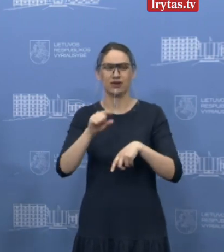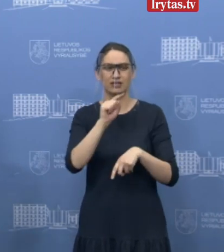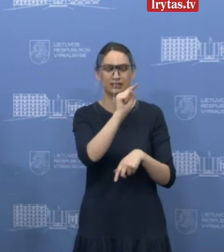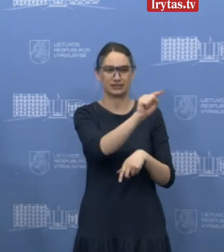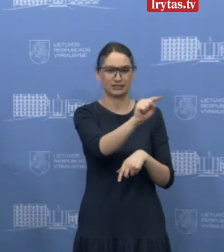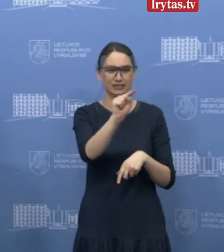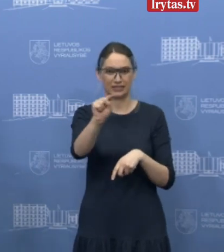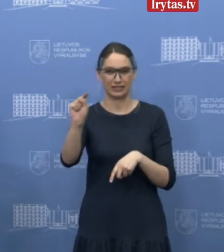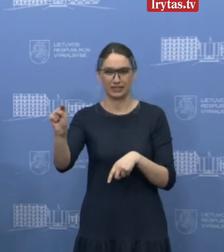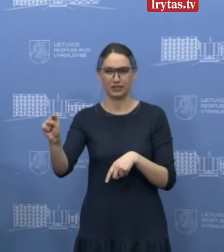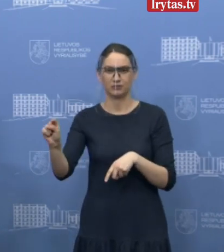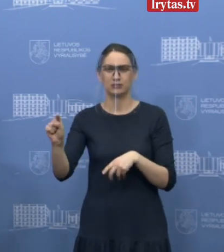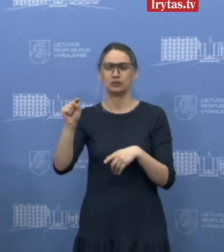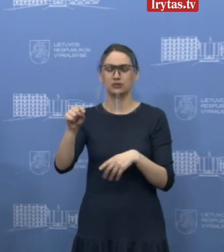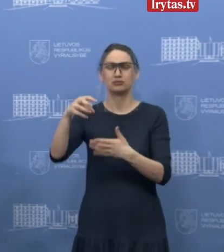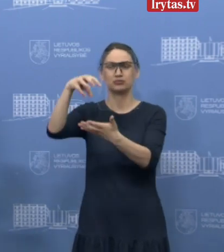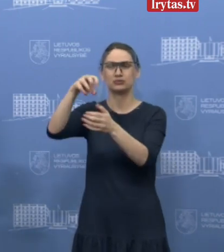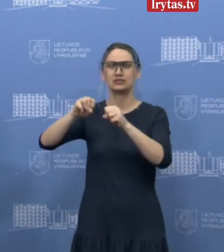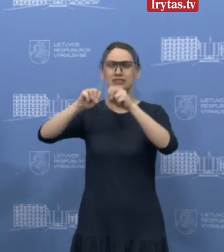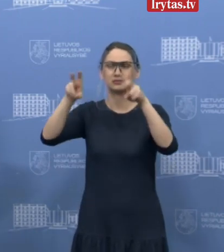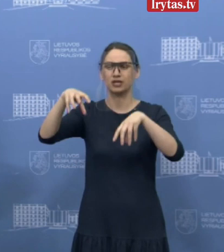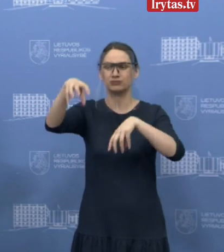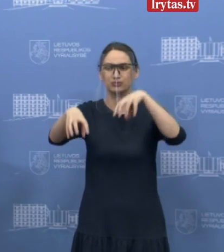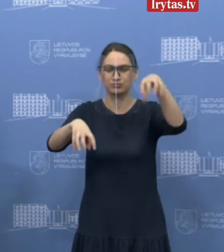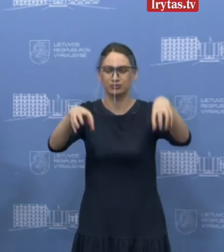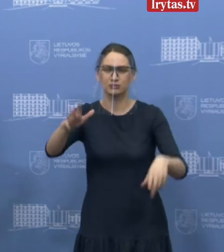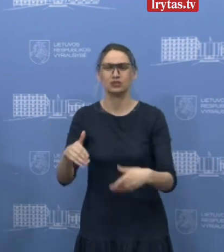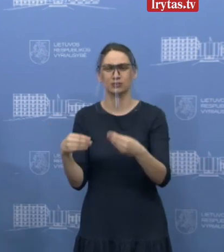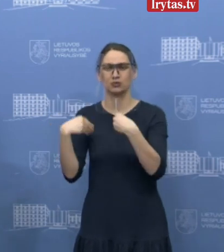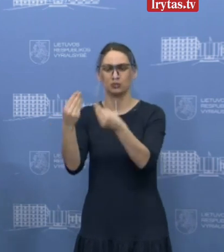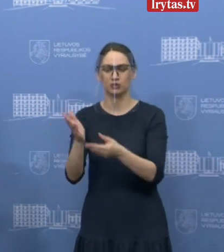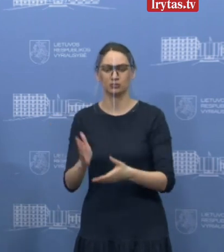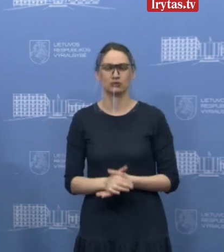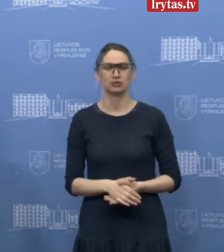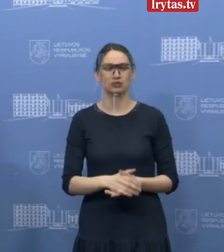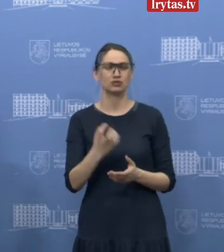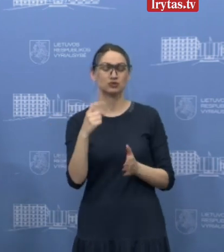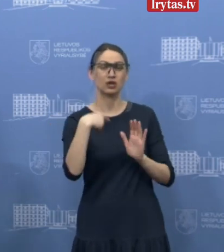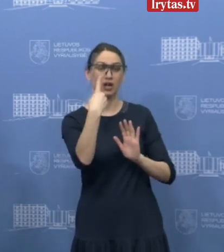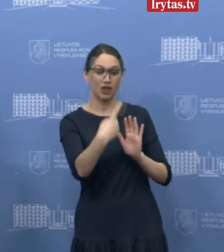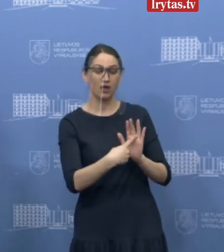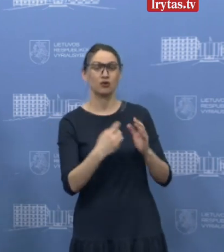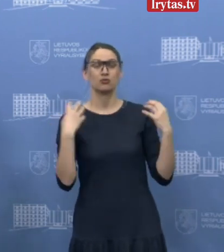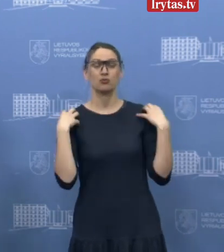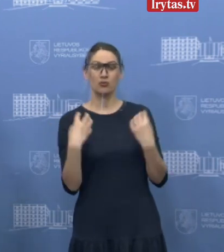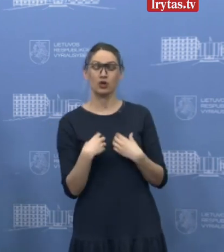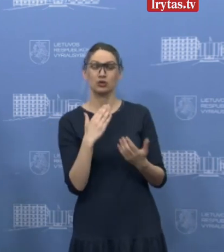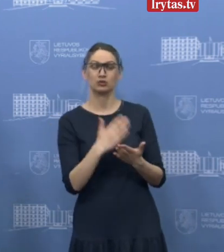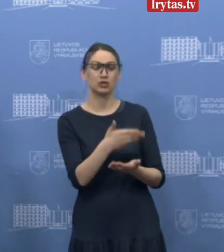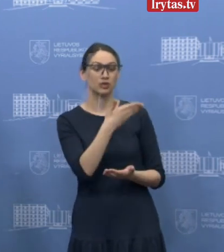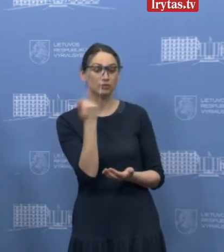turi dabar tuos punktus, kuriuose yra įmami mėginiai. Kolegos, ar turite klausimų merams?